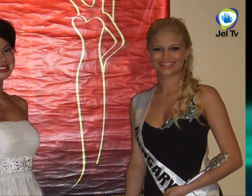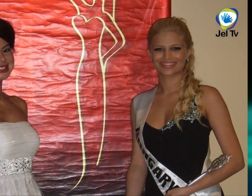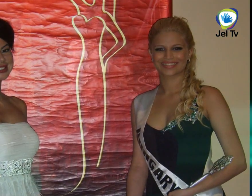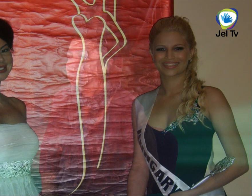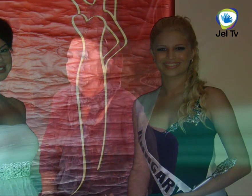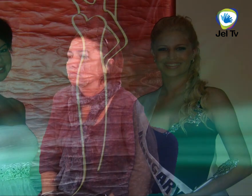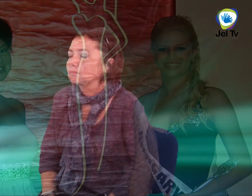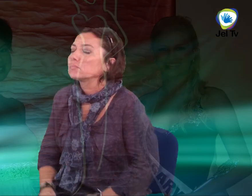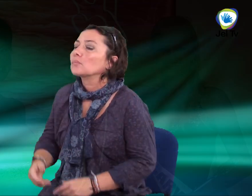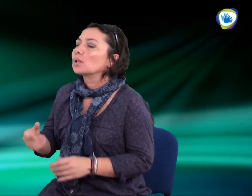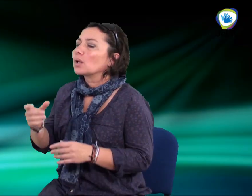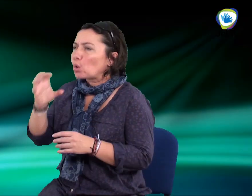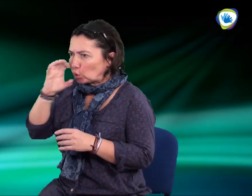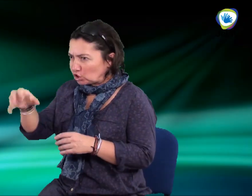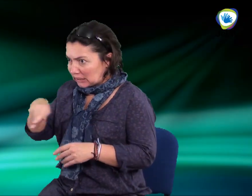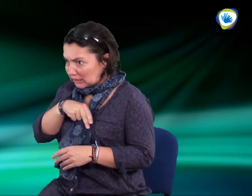És közönségdi nem volt?